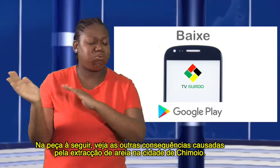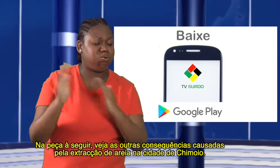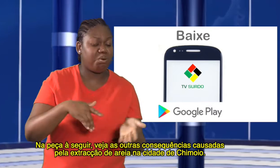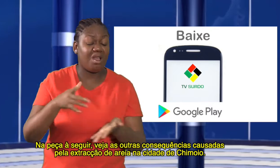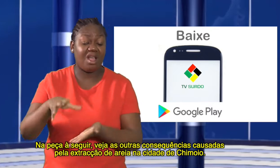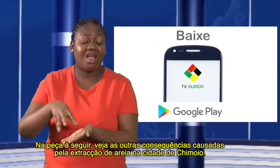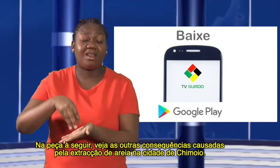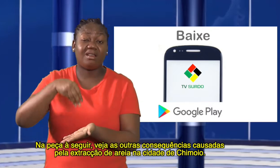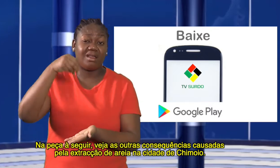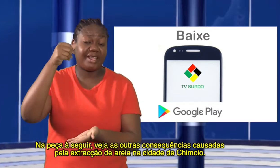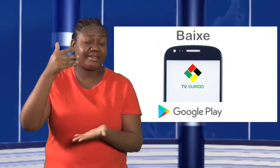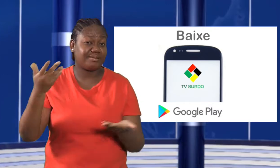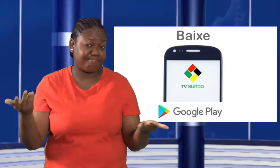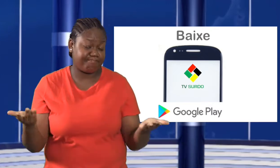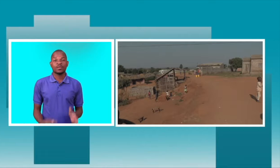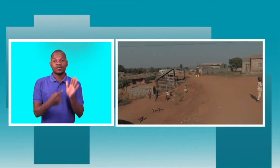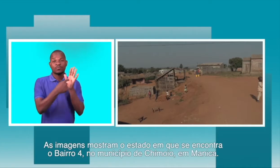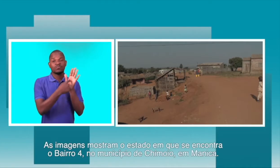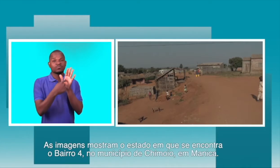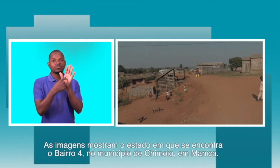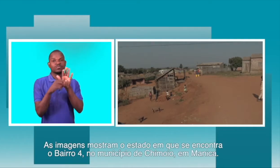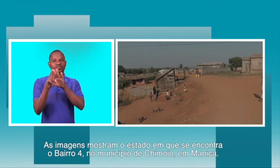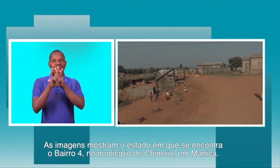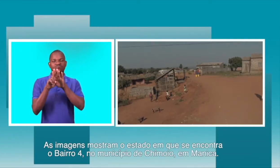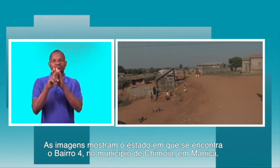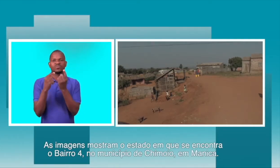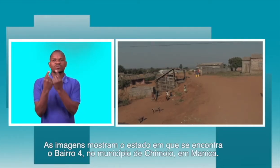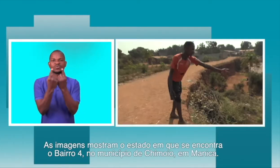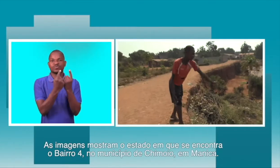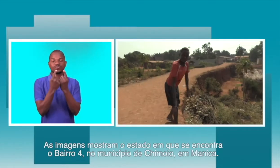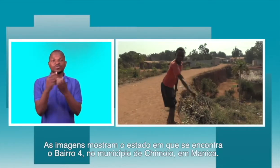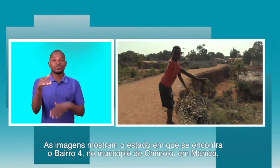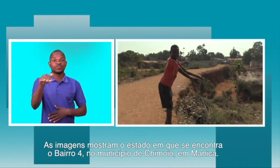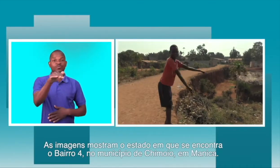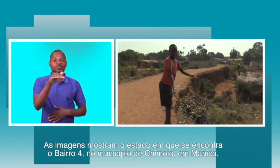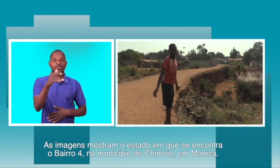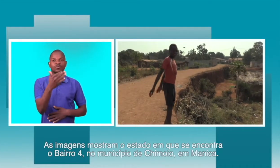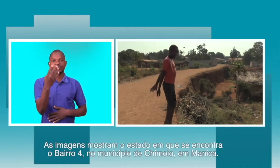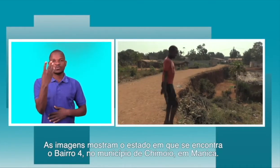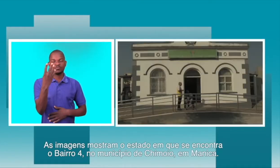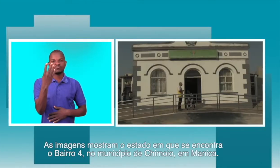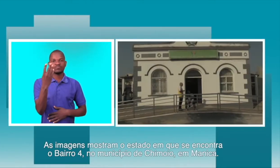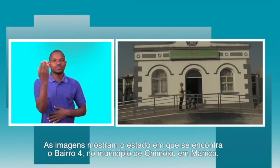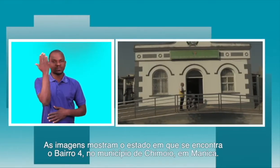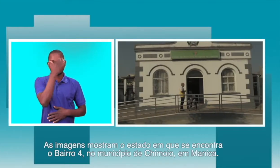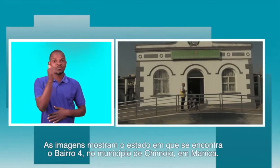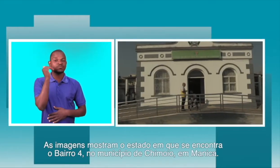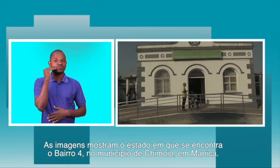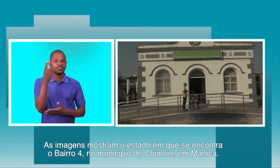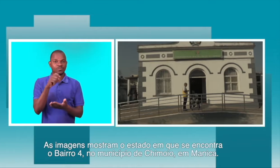da areia na cidade de Chimoio. As imagens mostram o estado em que se encontra o bairro 4, no município de Chimoio,